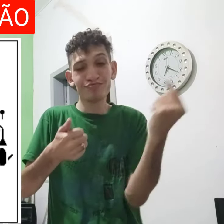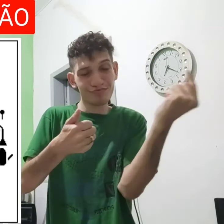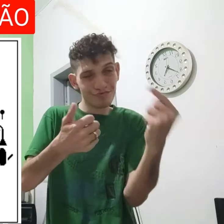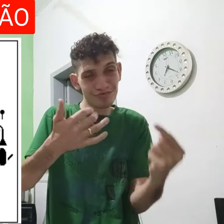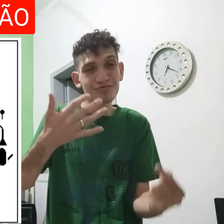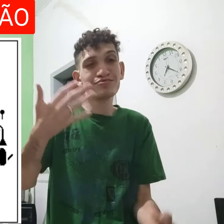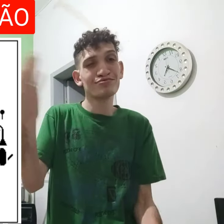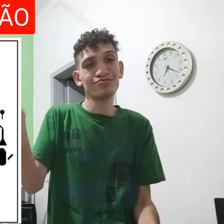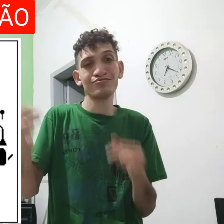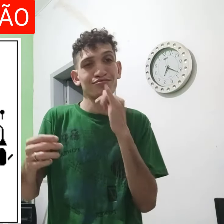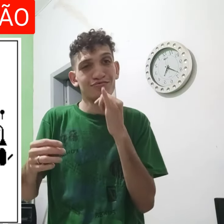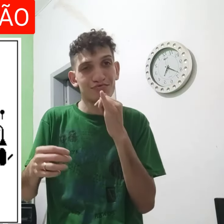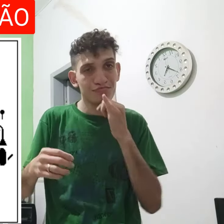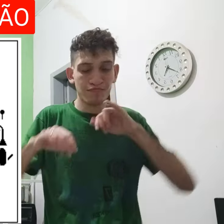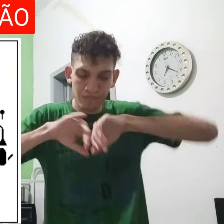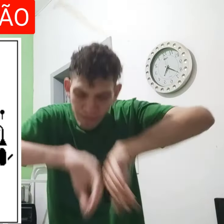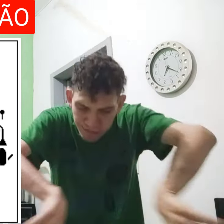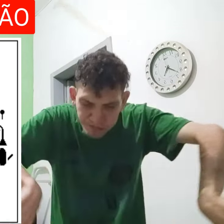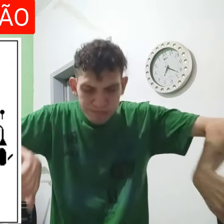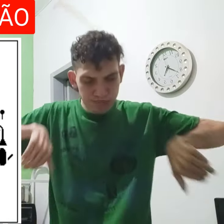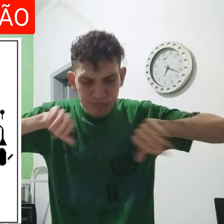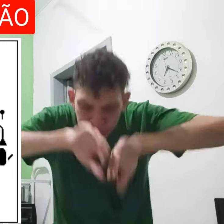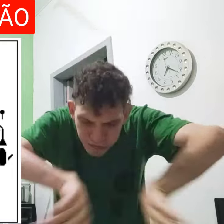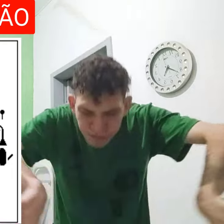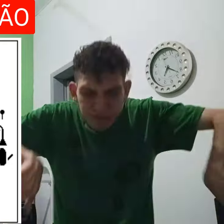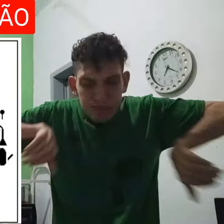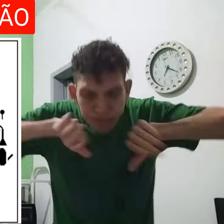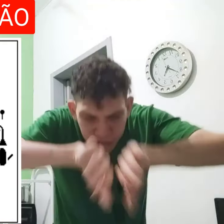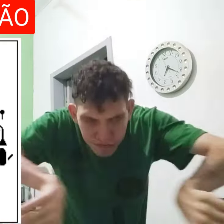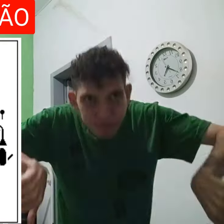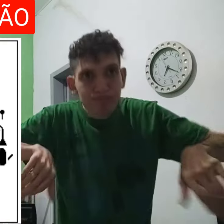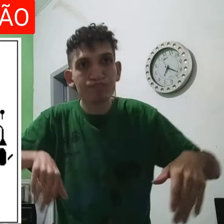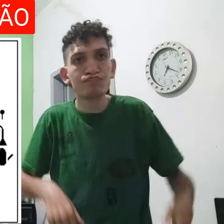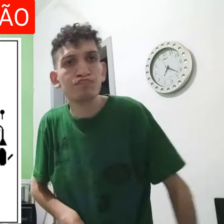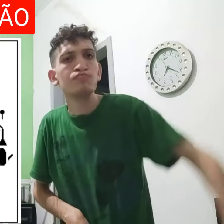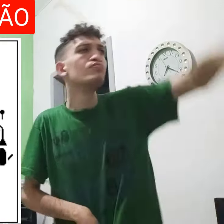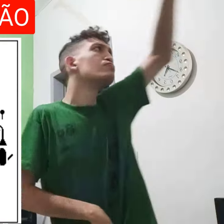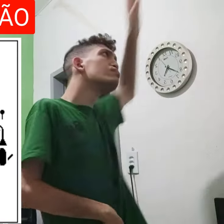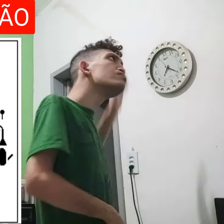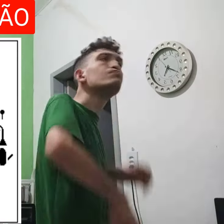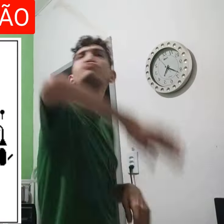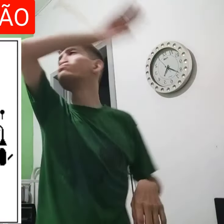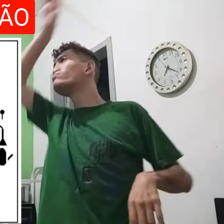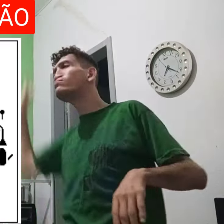três só vários tipos mais tem tem exemplo assim assim assim